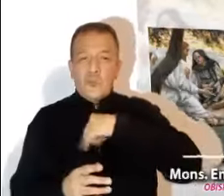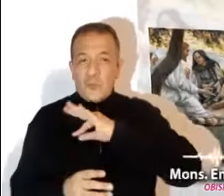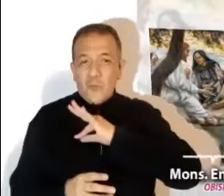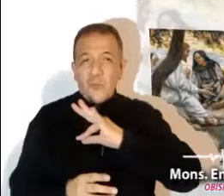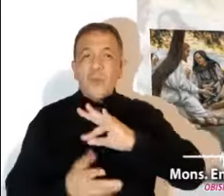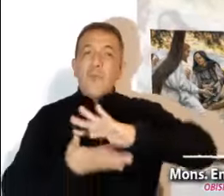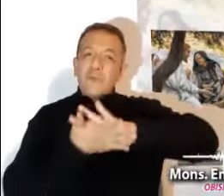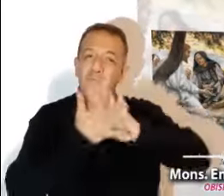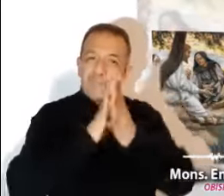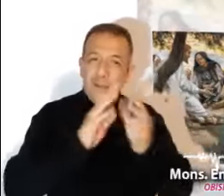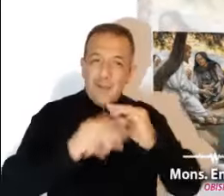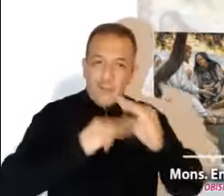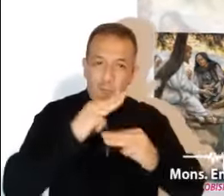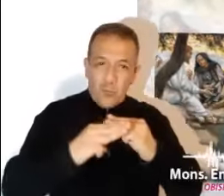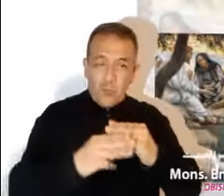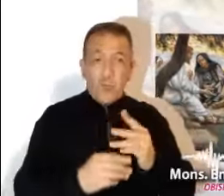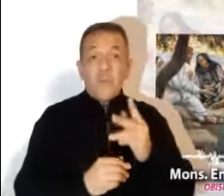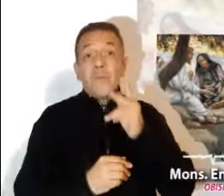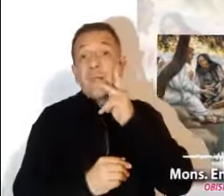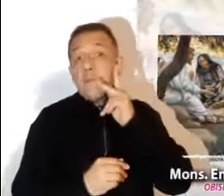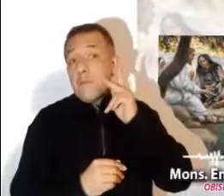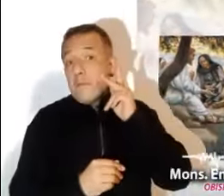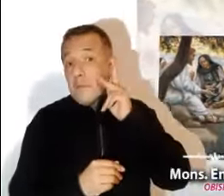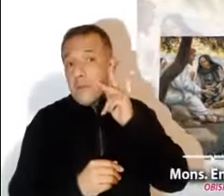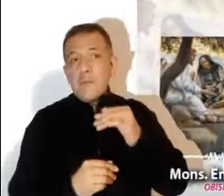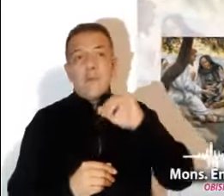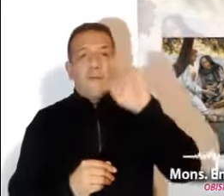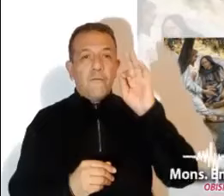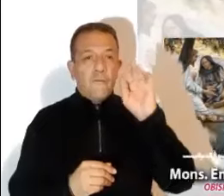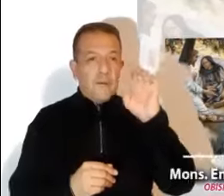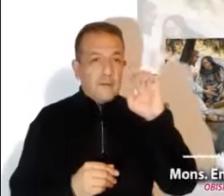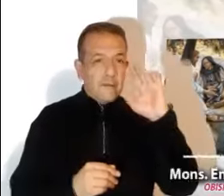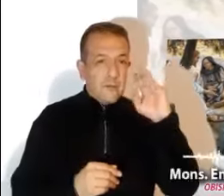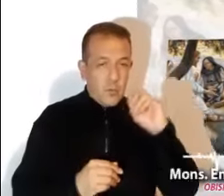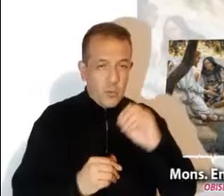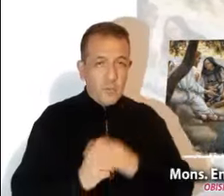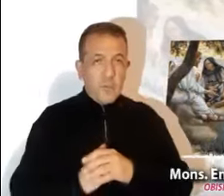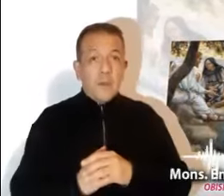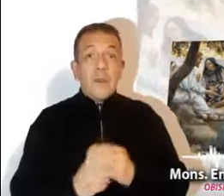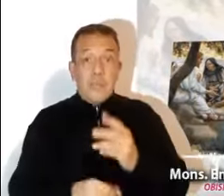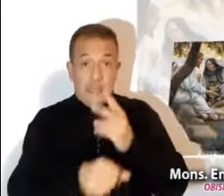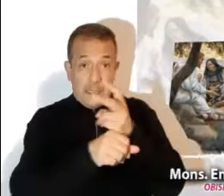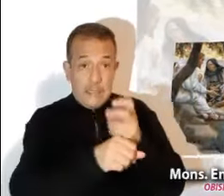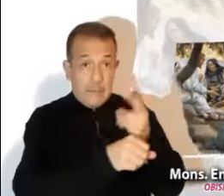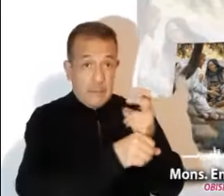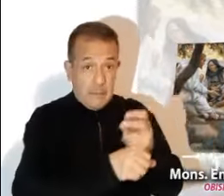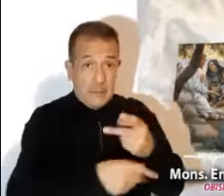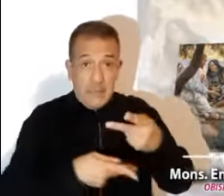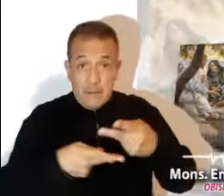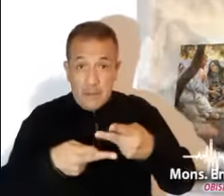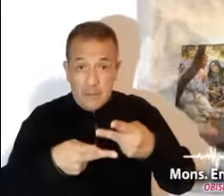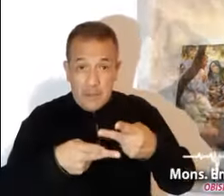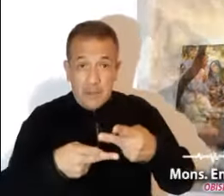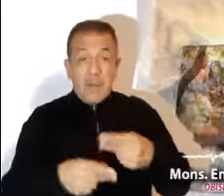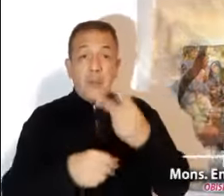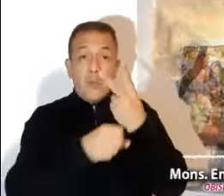El Papa Francisco nos invita a que hagamos de la preparación para el Año Santo